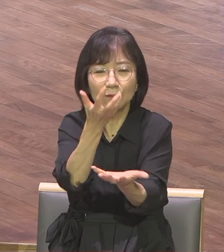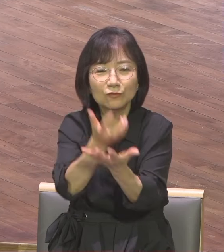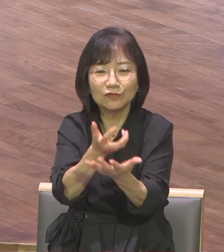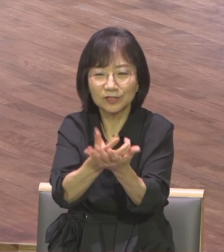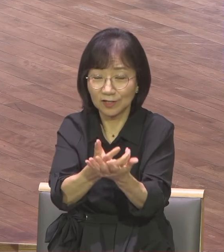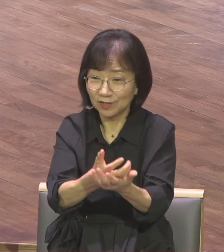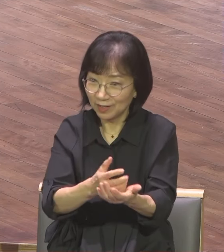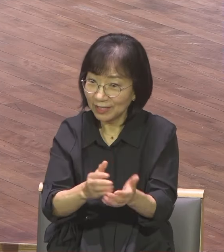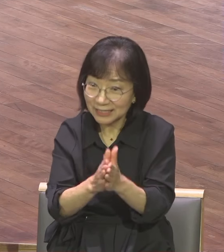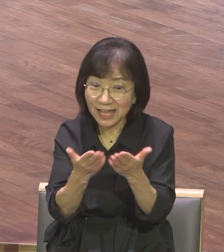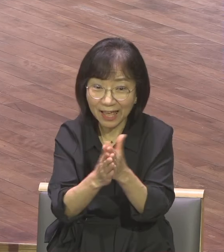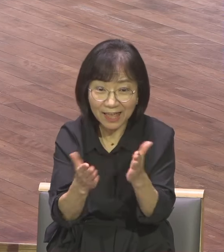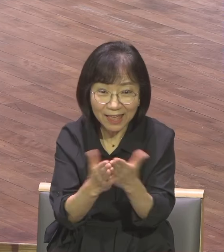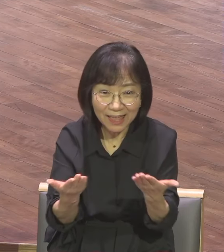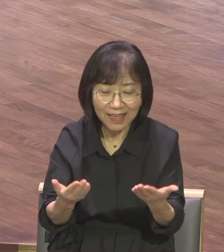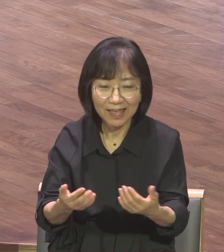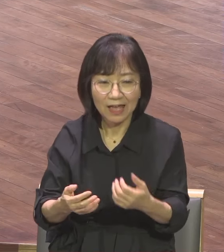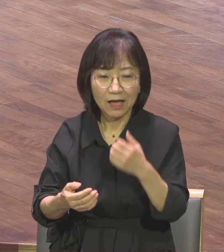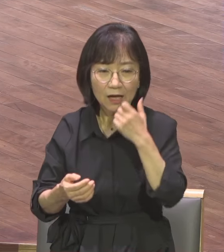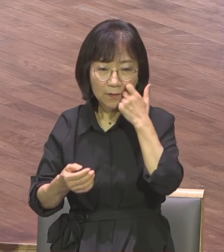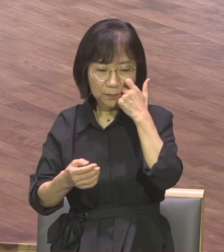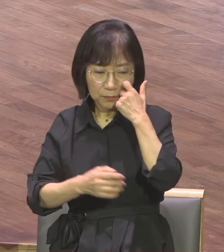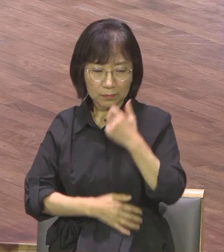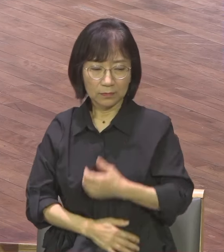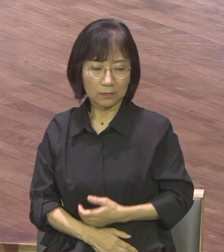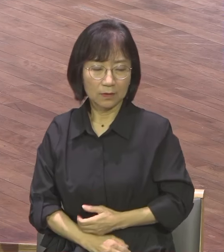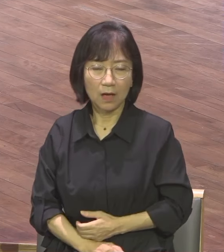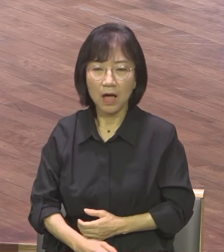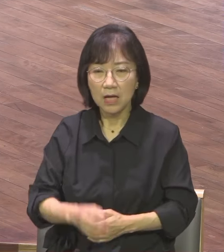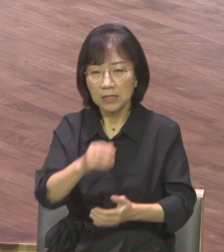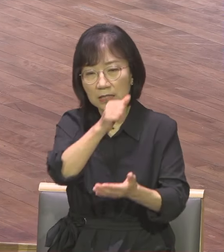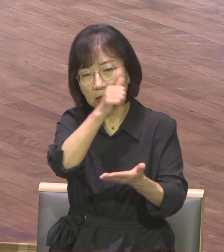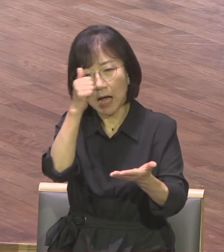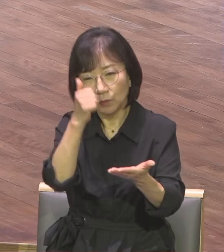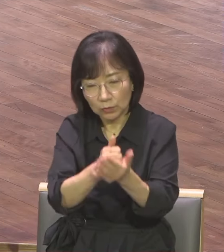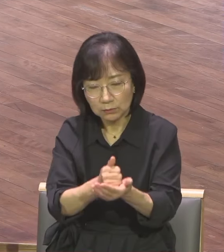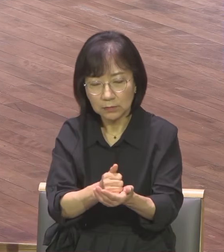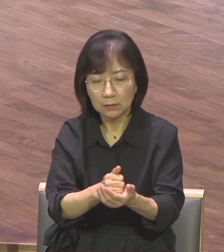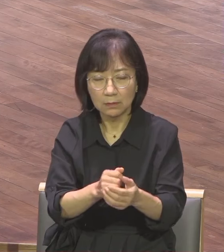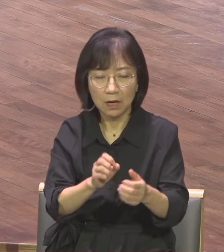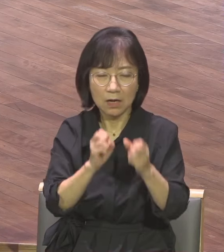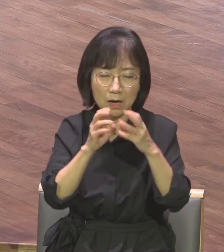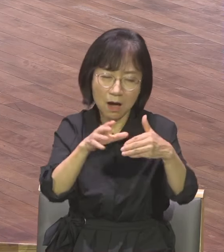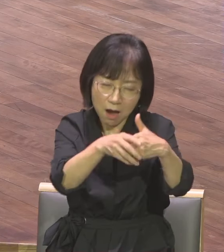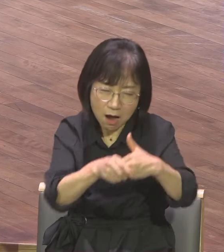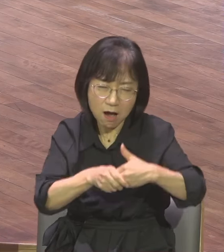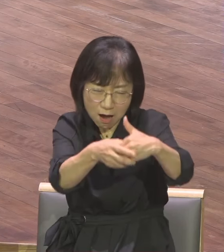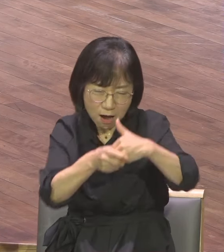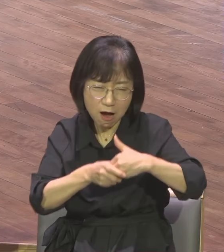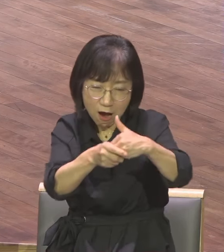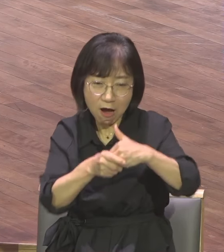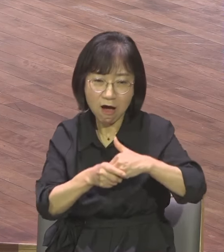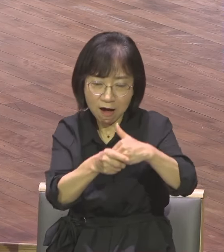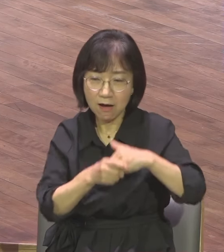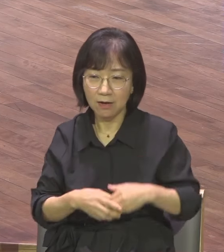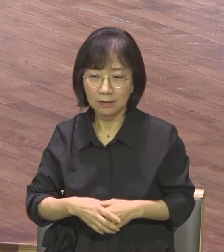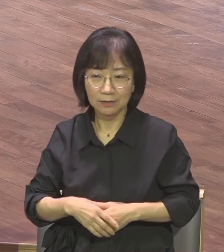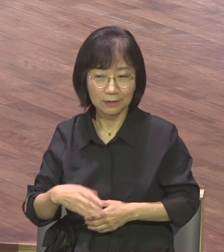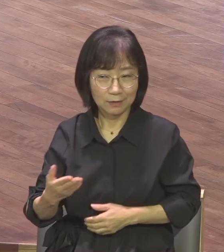열명 수미형은요 명함에다 붙여요 우리는 한 명만 전도해도 뭡니까 떨리는데 거기는